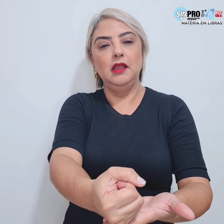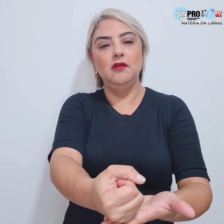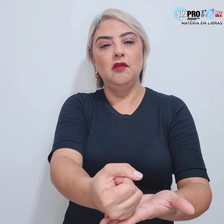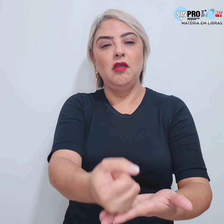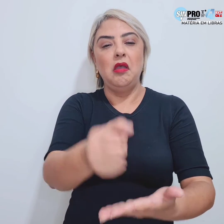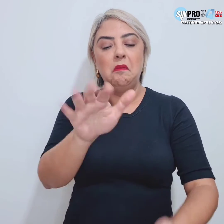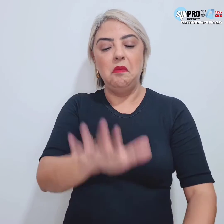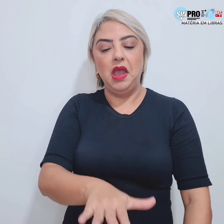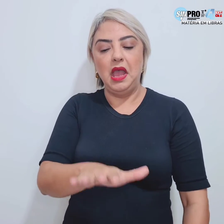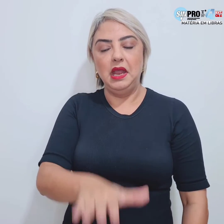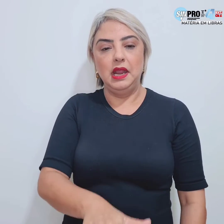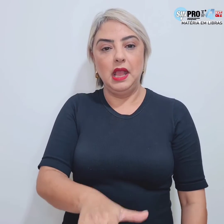às multinacionais.